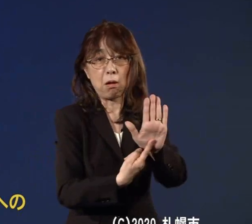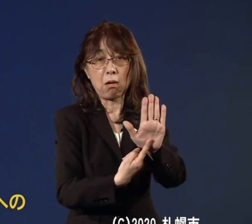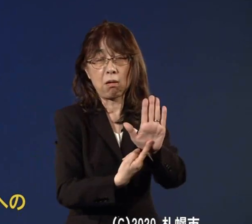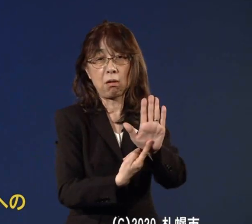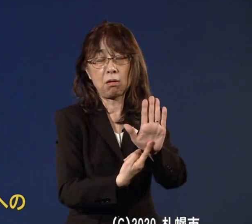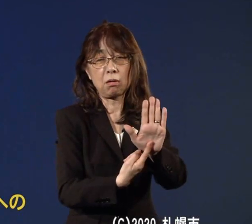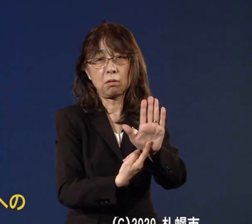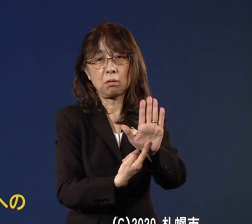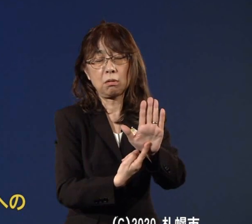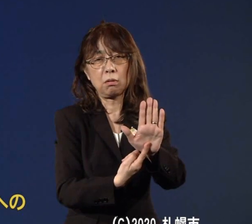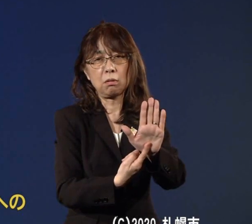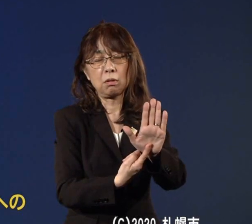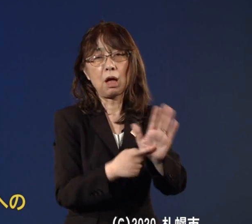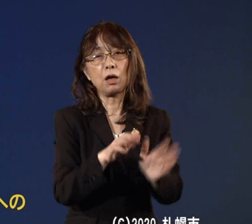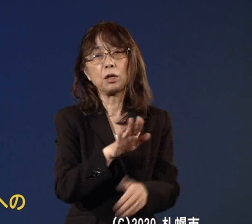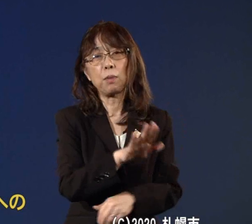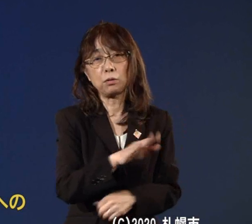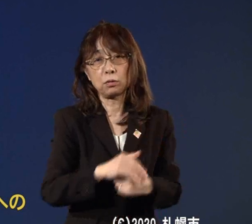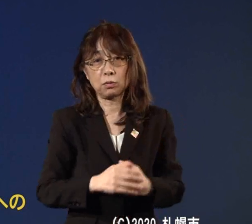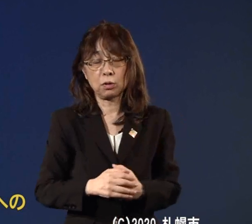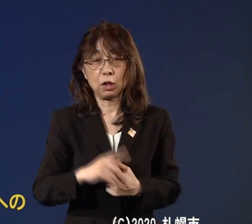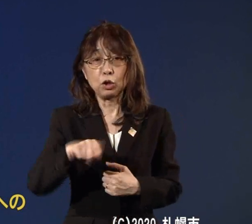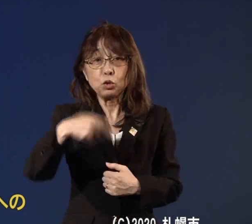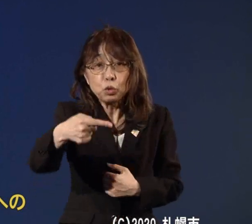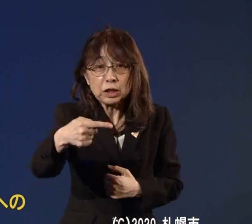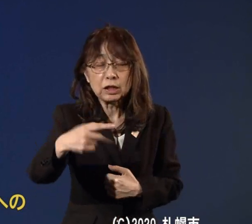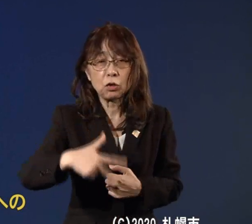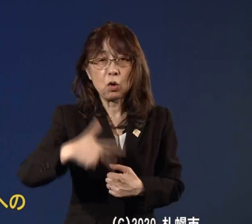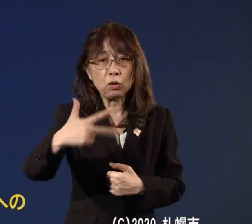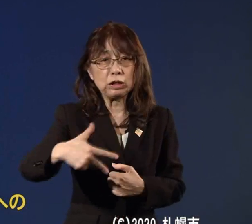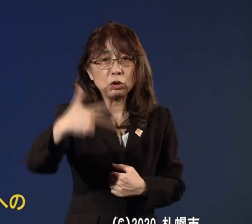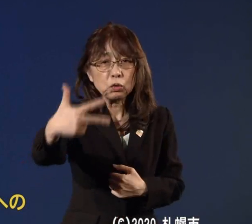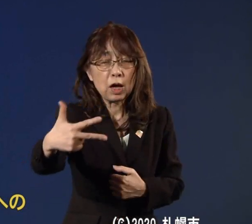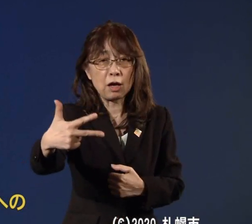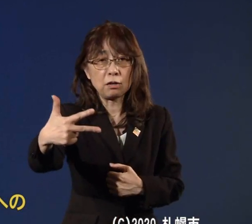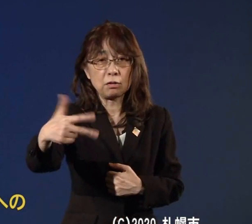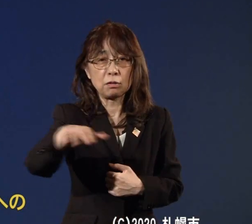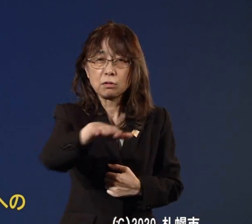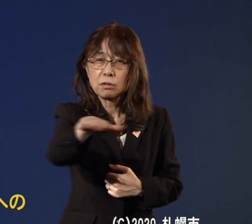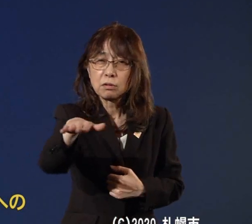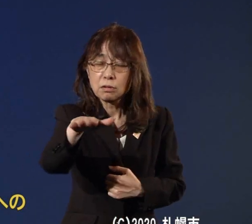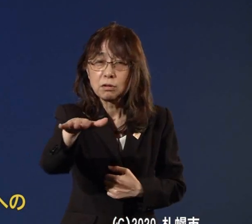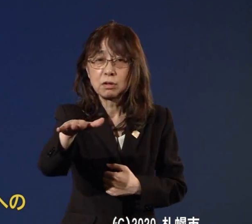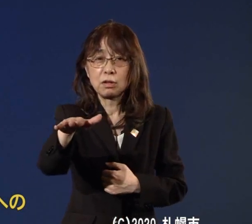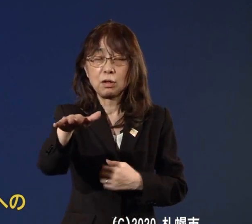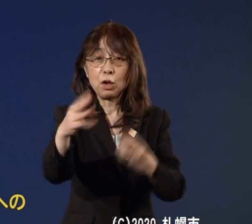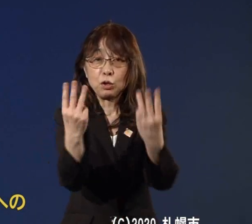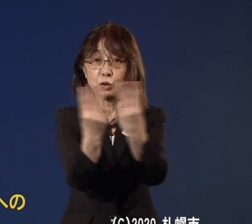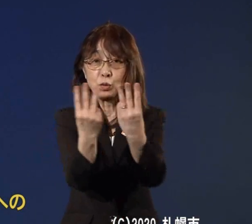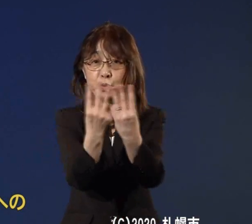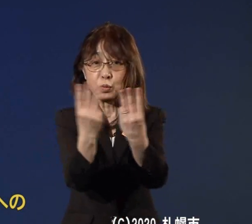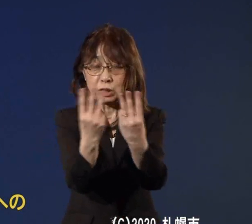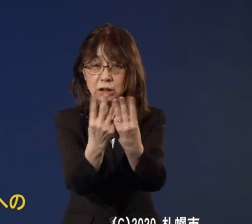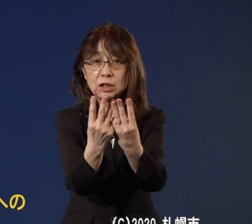次の2週間後にはこの数字が下がっているように